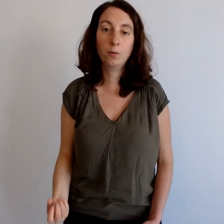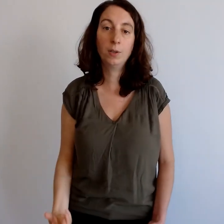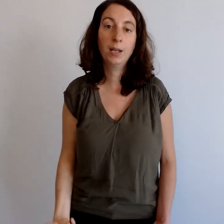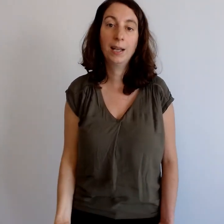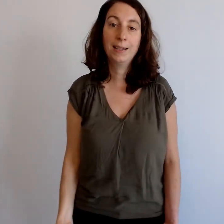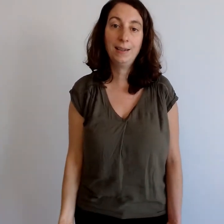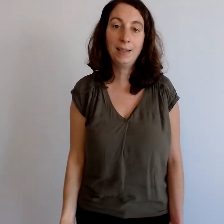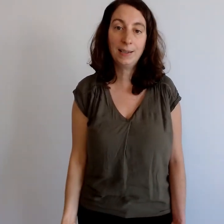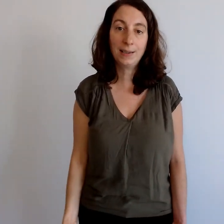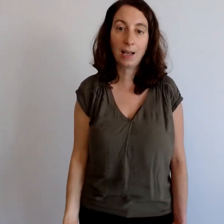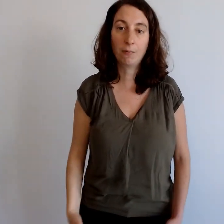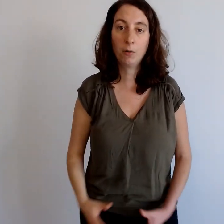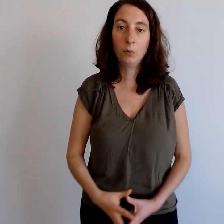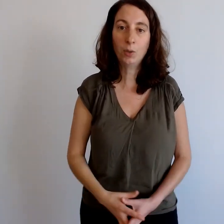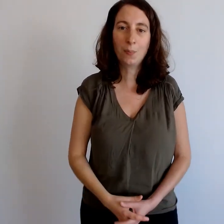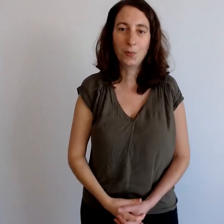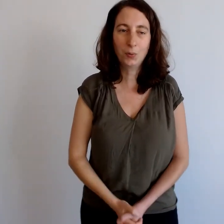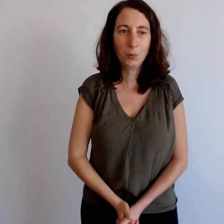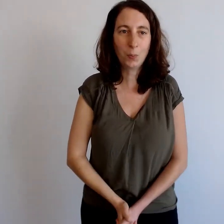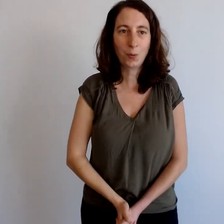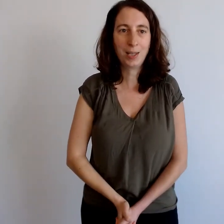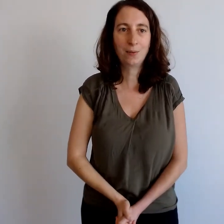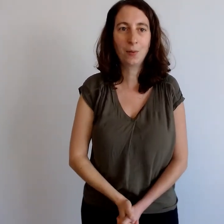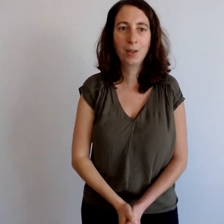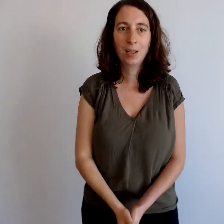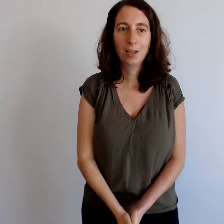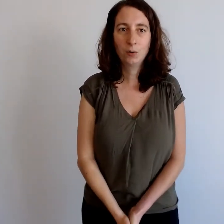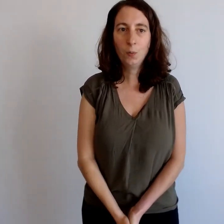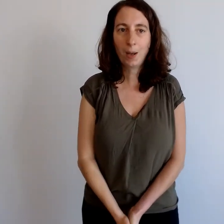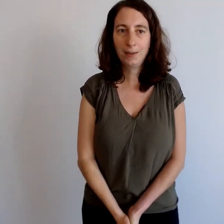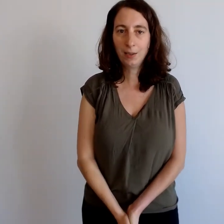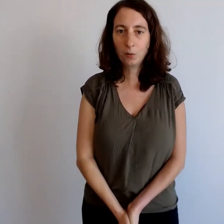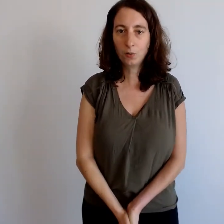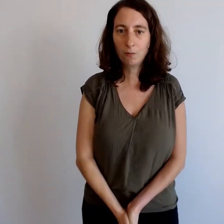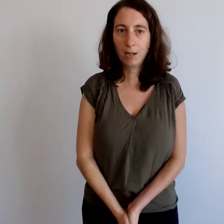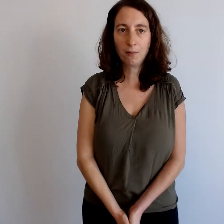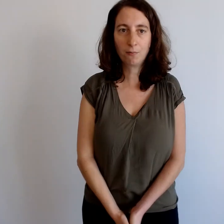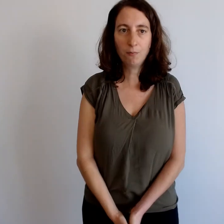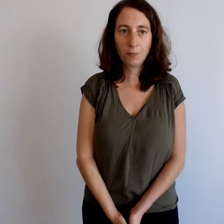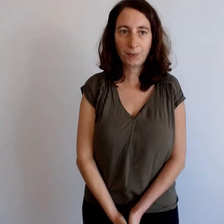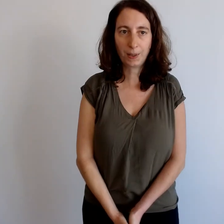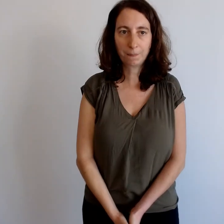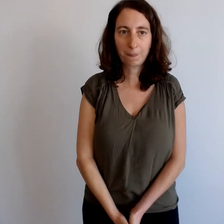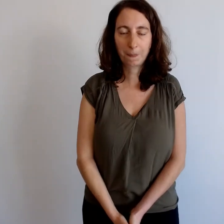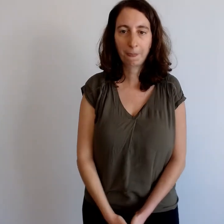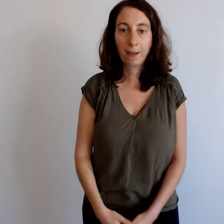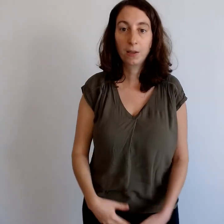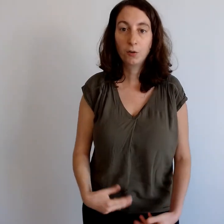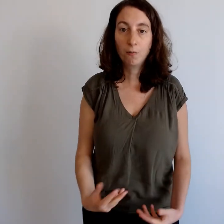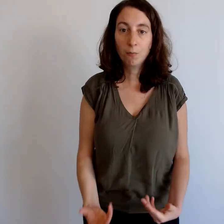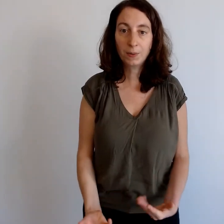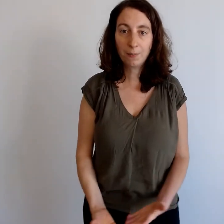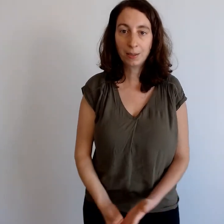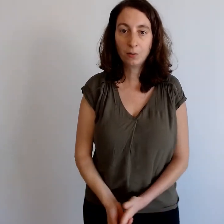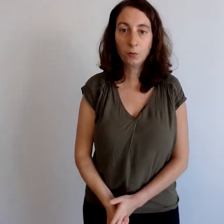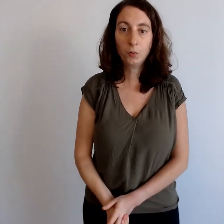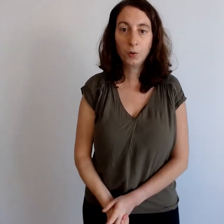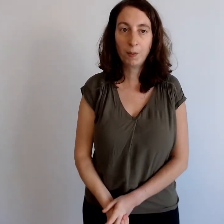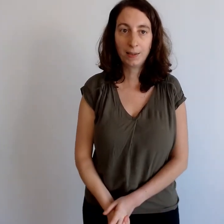nécessaire. Voilà, en tout cas, pour le tout premier temps, deux pratiques que je voulais vous montrer. Je vais vous montrer maintenant deux autres pratiques